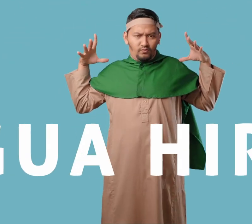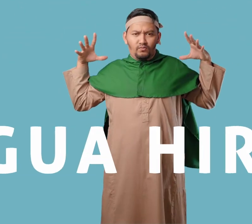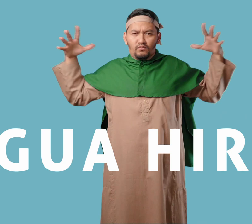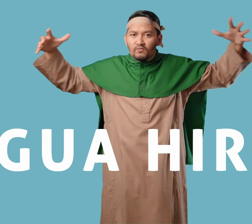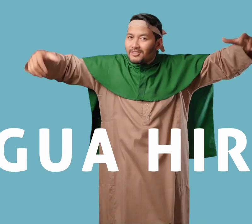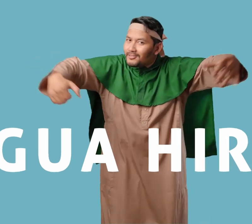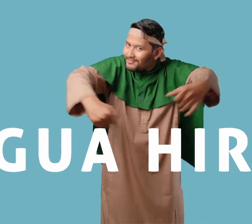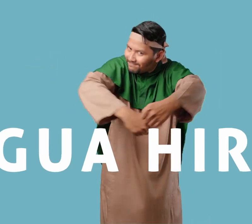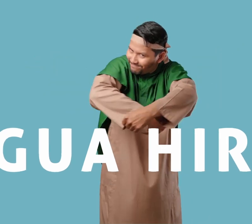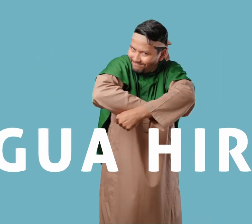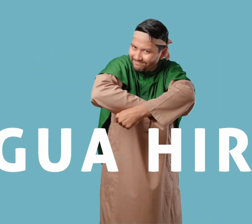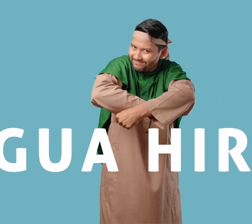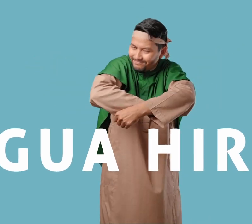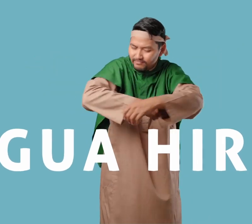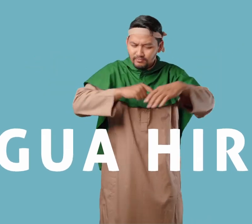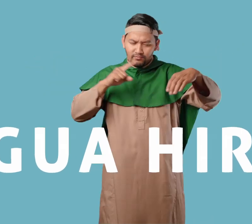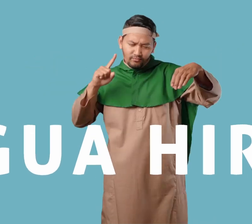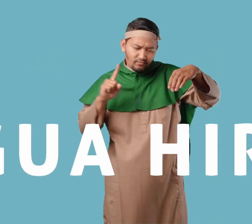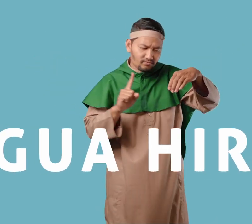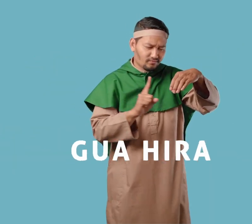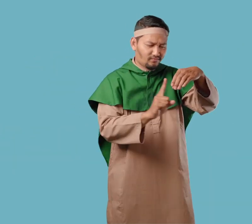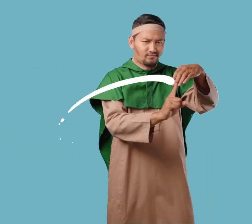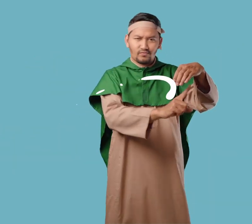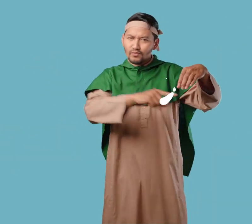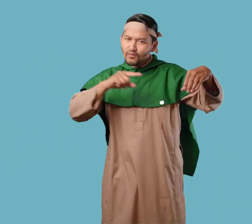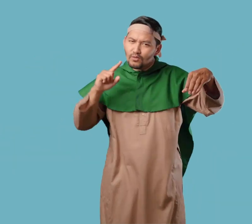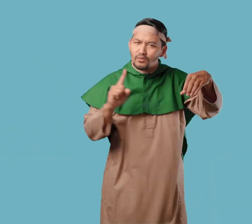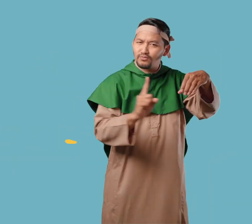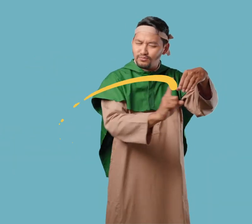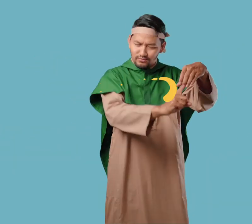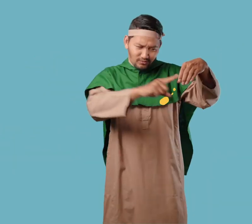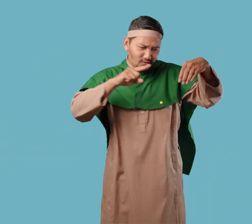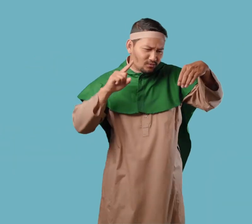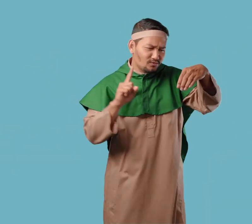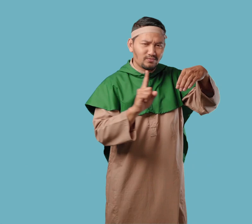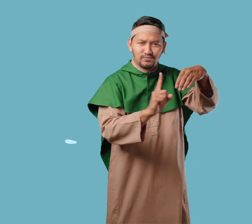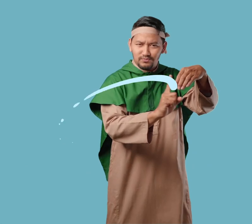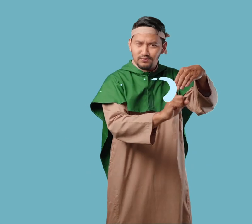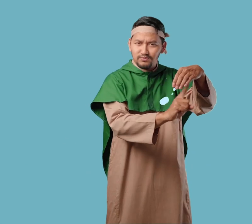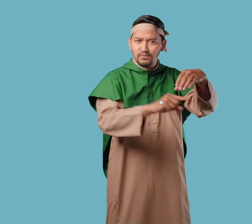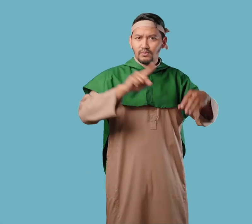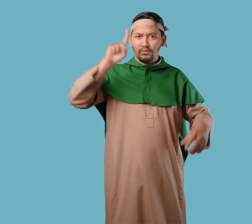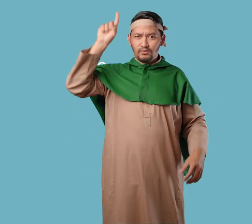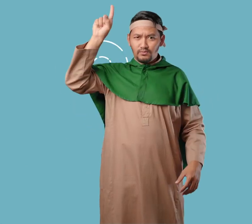Di sana, Nabi Muhammad bertujuan mendekatkan diri kepada Allah